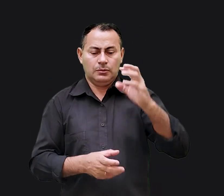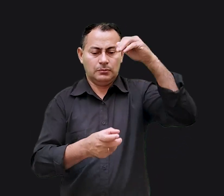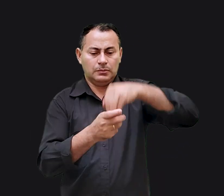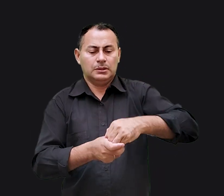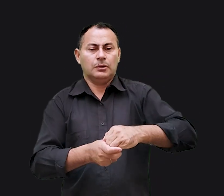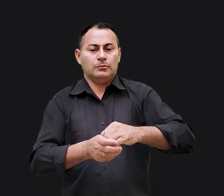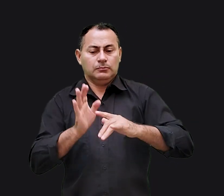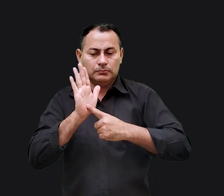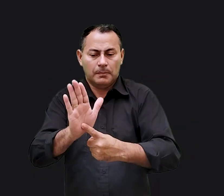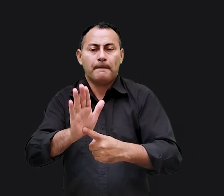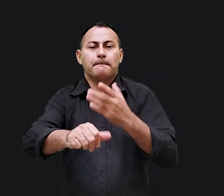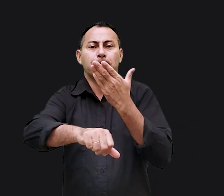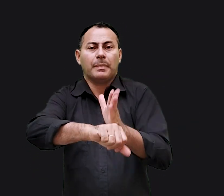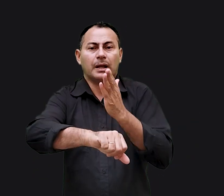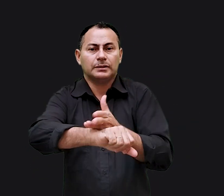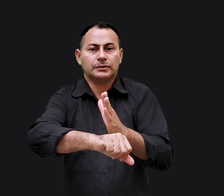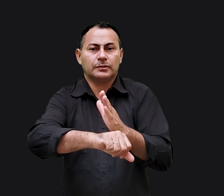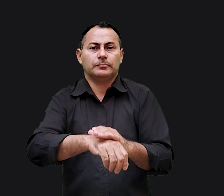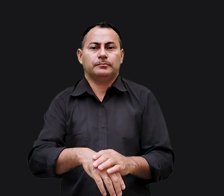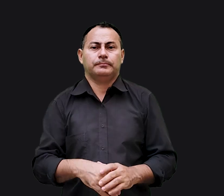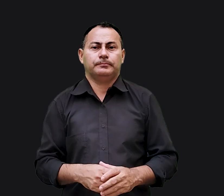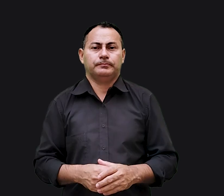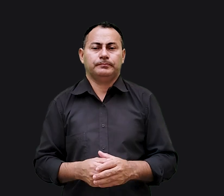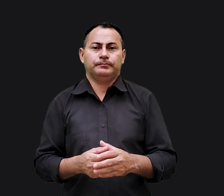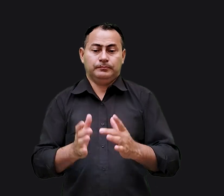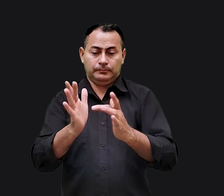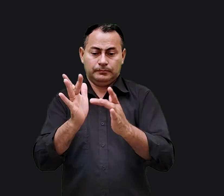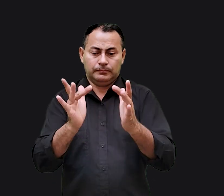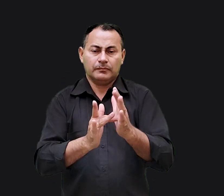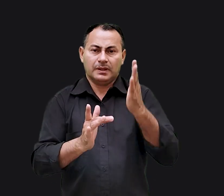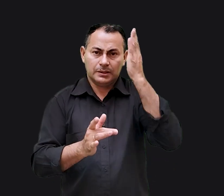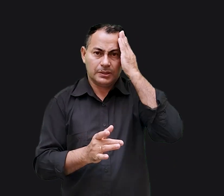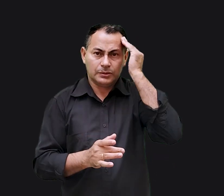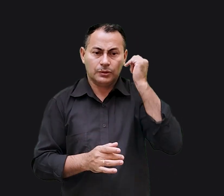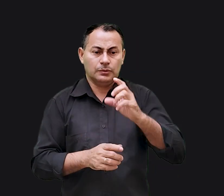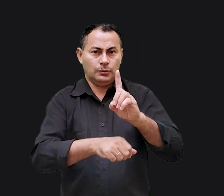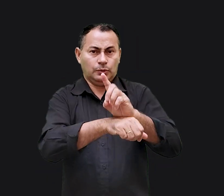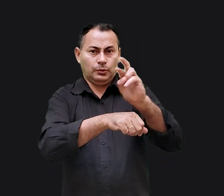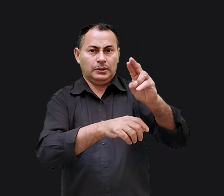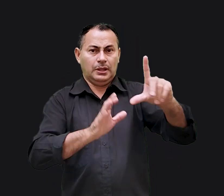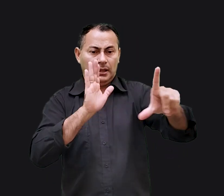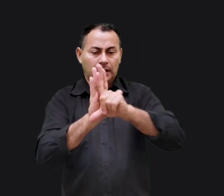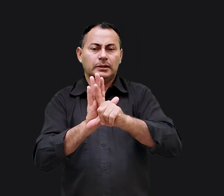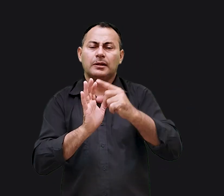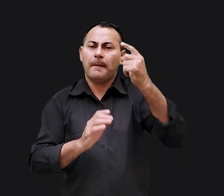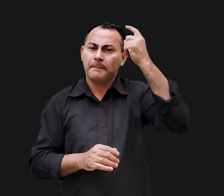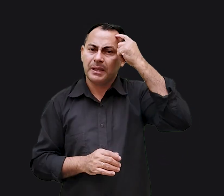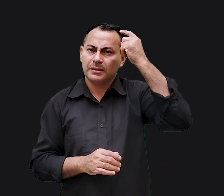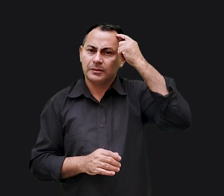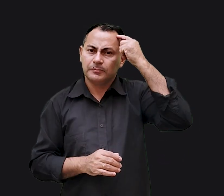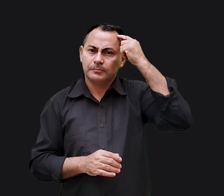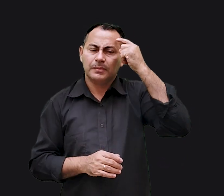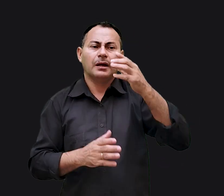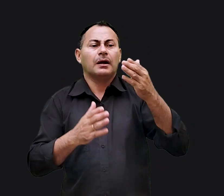autoridade para colocar o seu manifesto em prática. Jesus sabia o que aqueles doutores da lei estavam pensando.